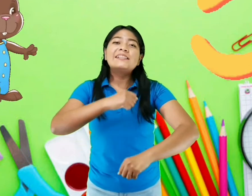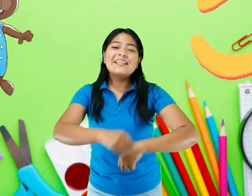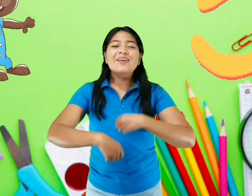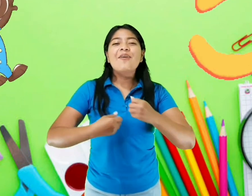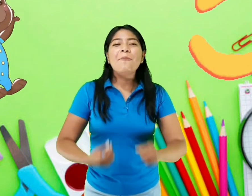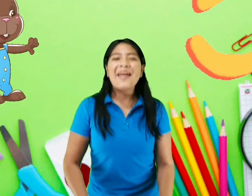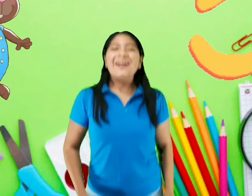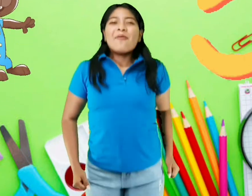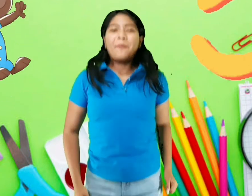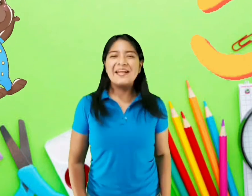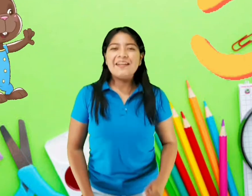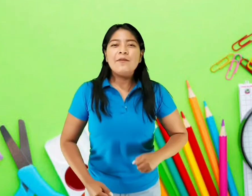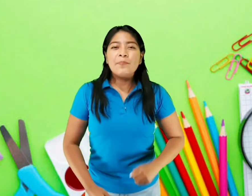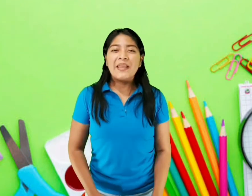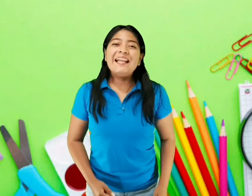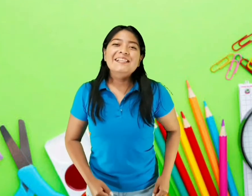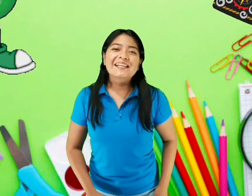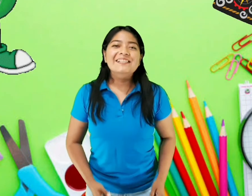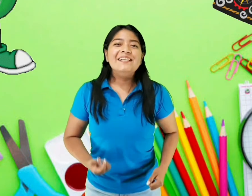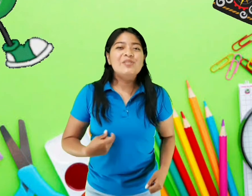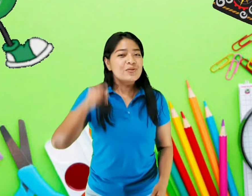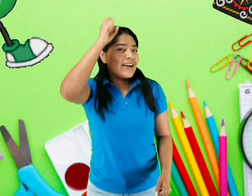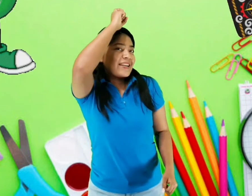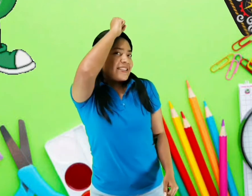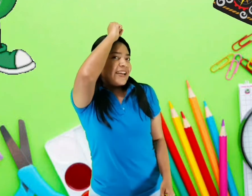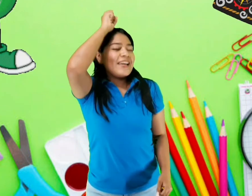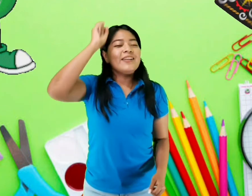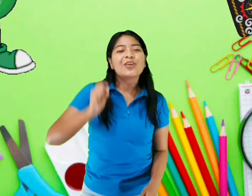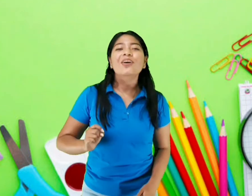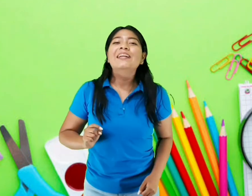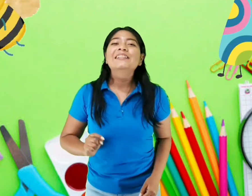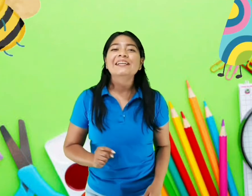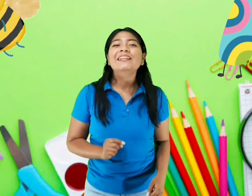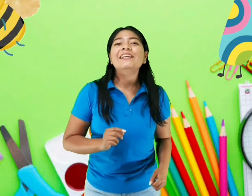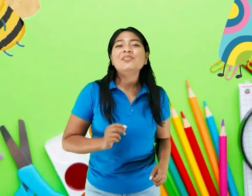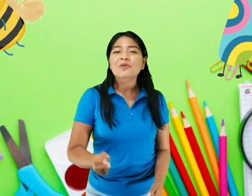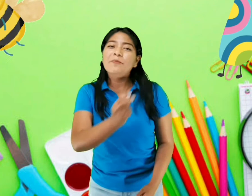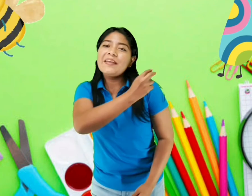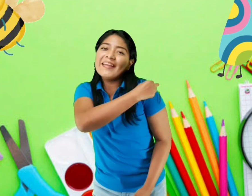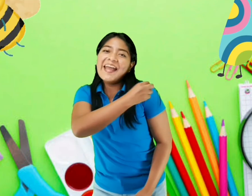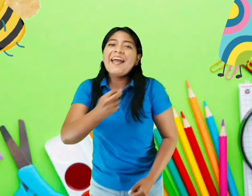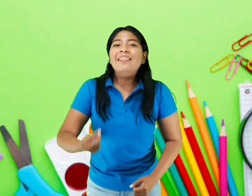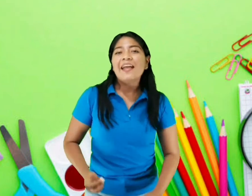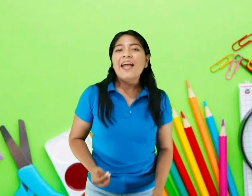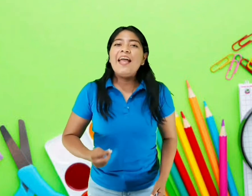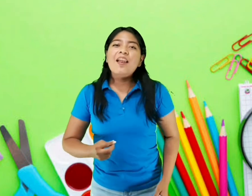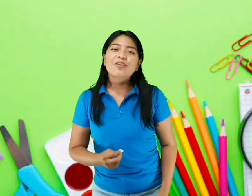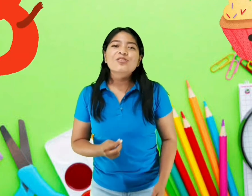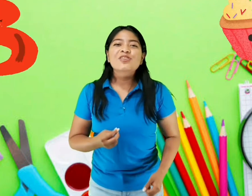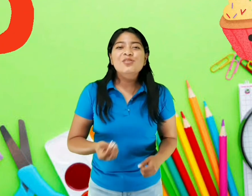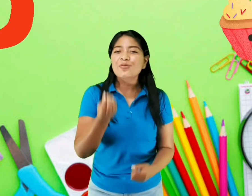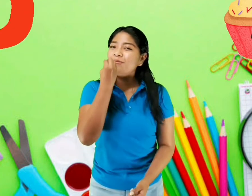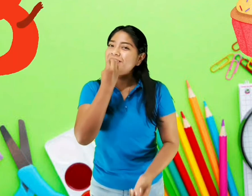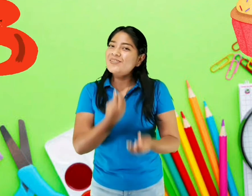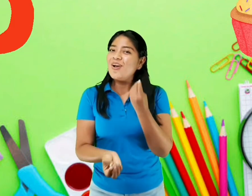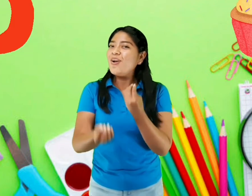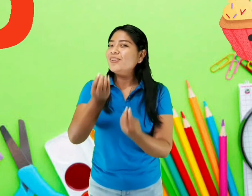cinco pega un brinco, el seis es un ganchito, el siete es un piquete, el ocho es un bizcocho.